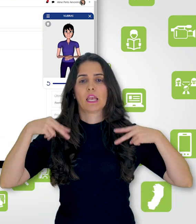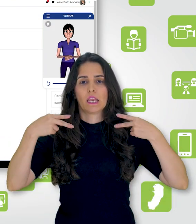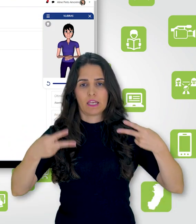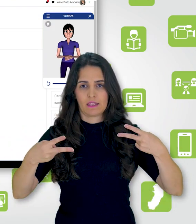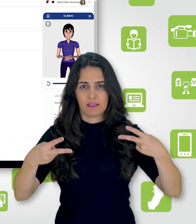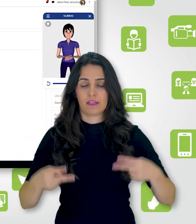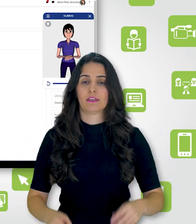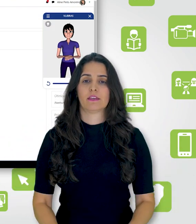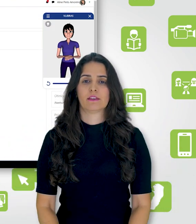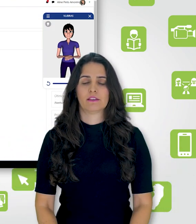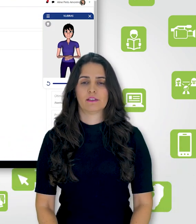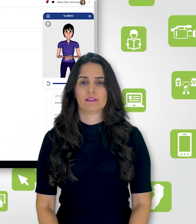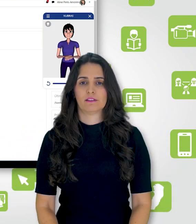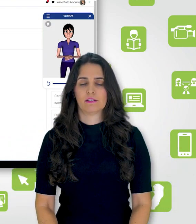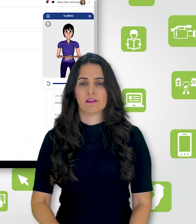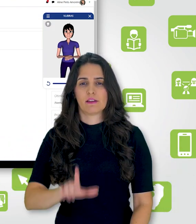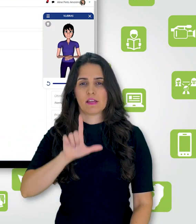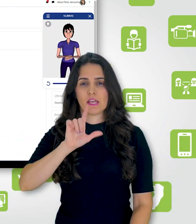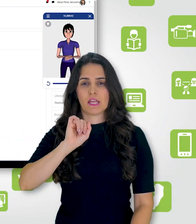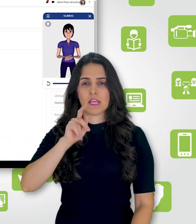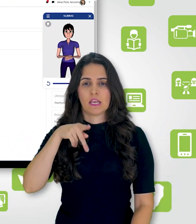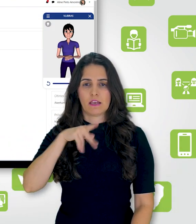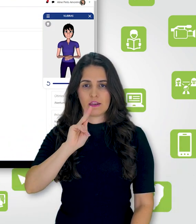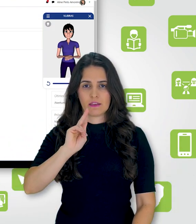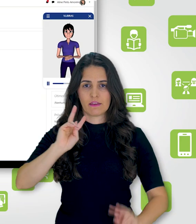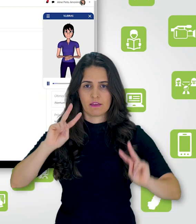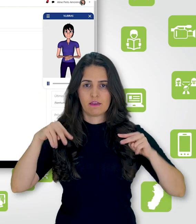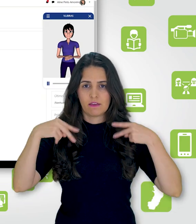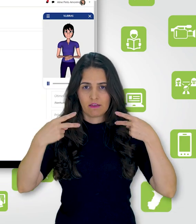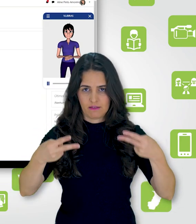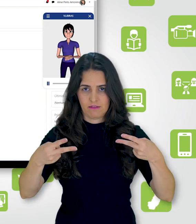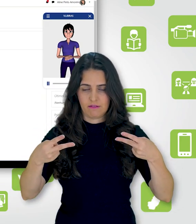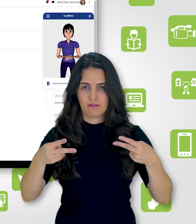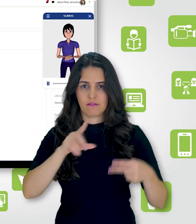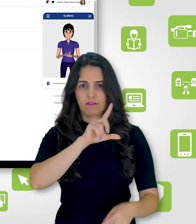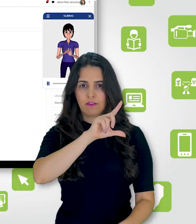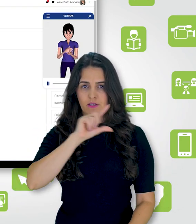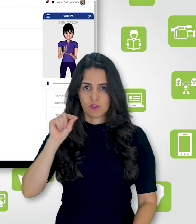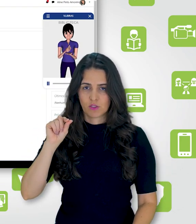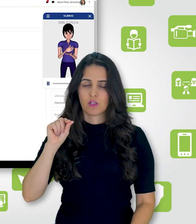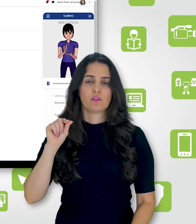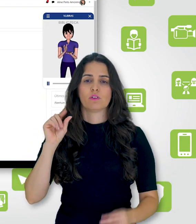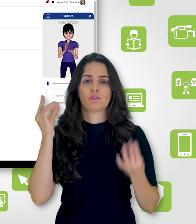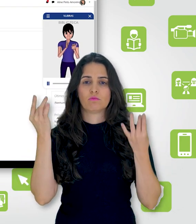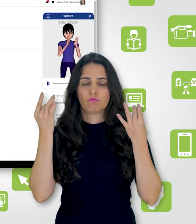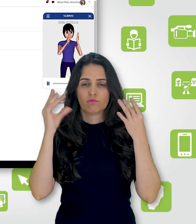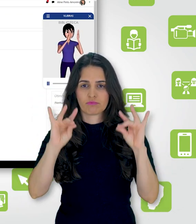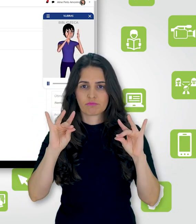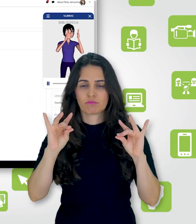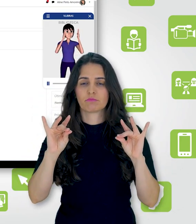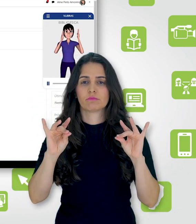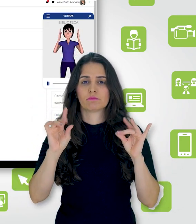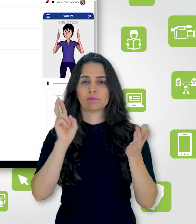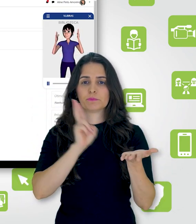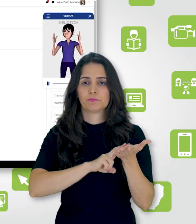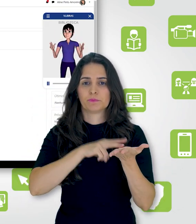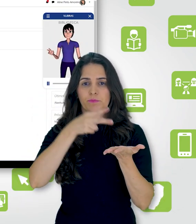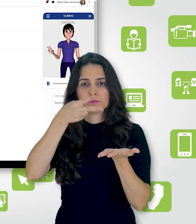Observe que aqui é um link para uma ferramenta externa. Então, eu vou selecionar e aí ele vai traduzir o